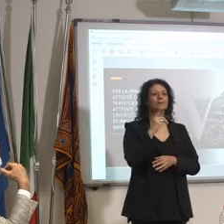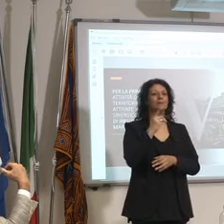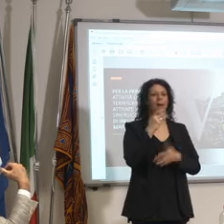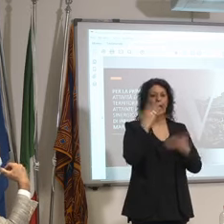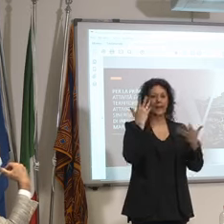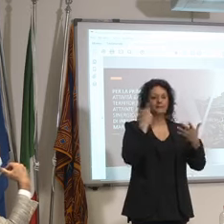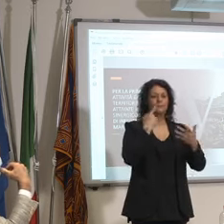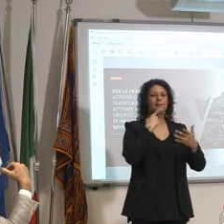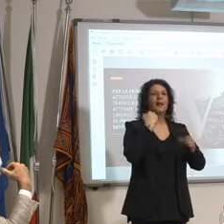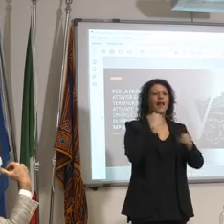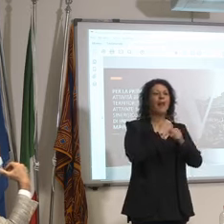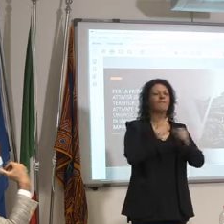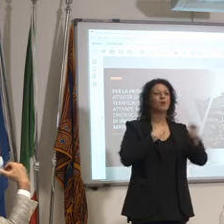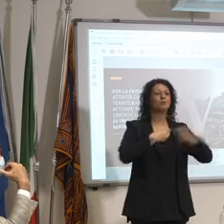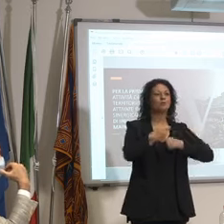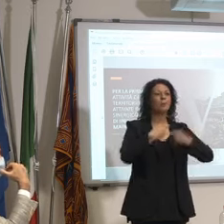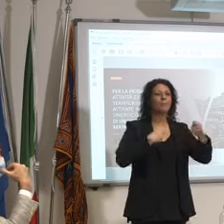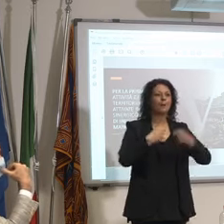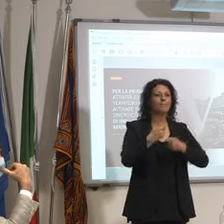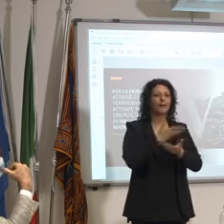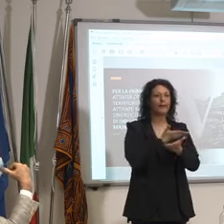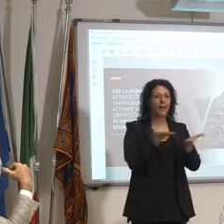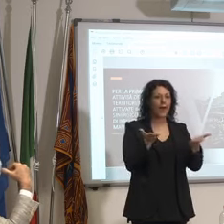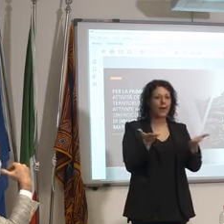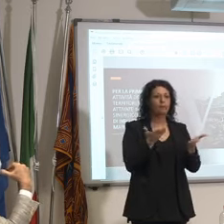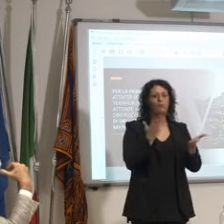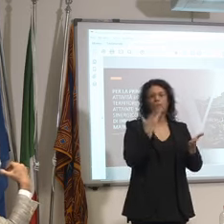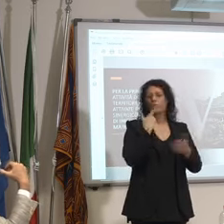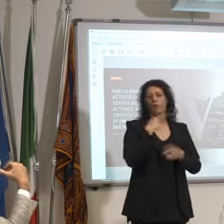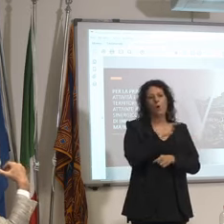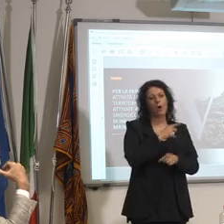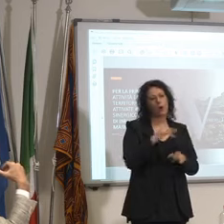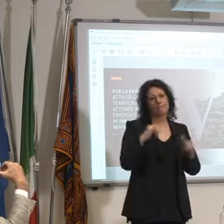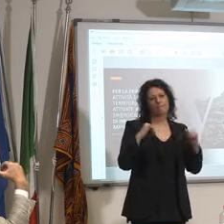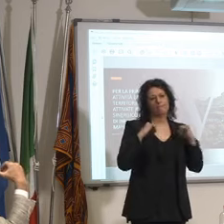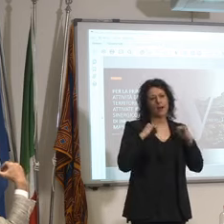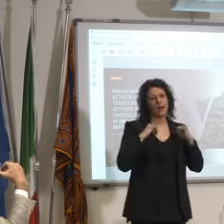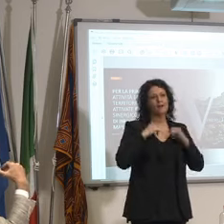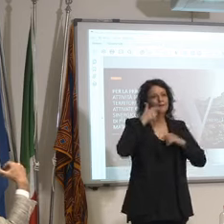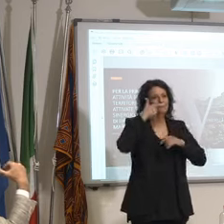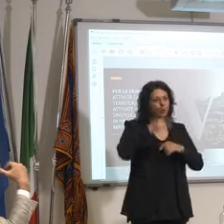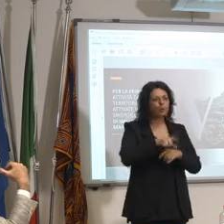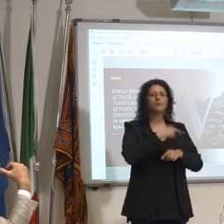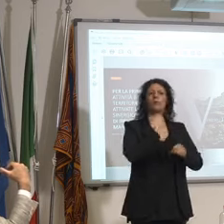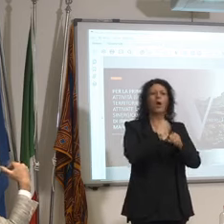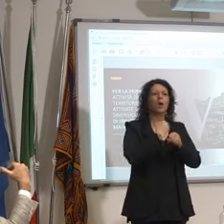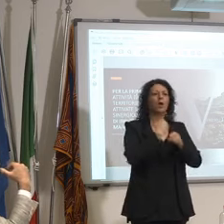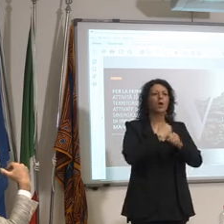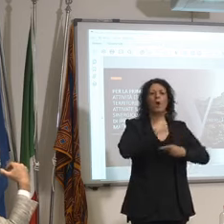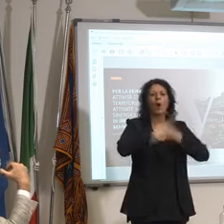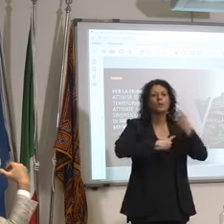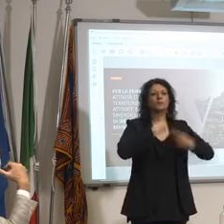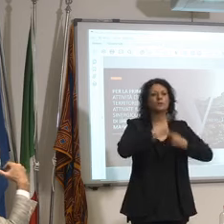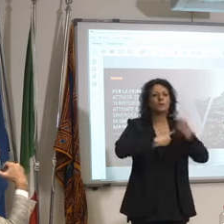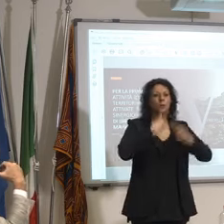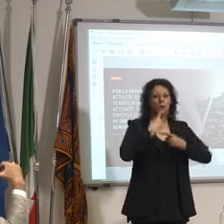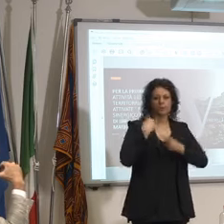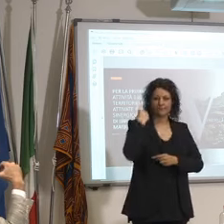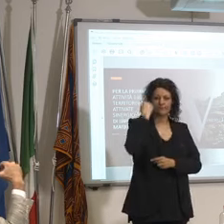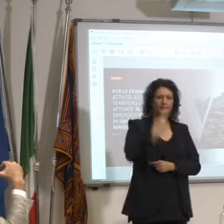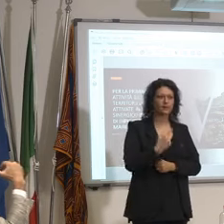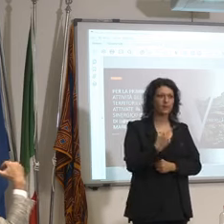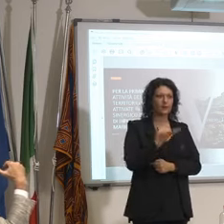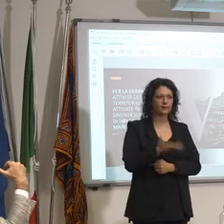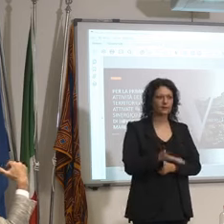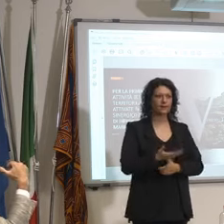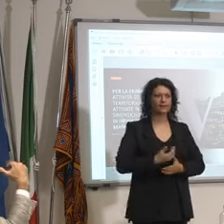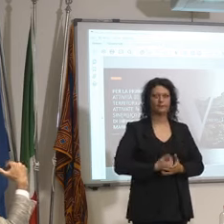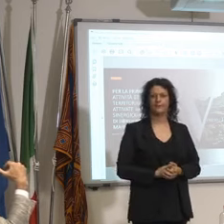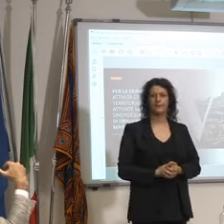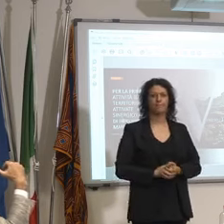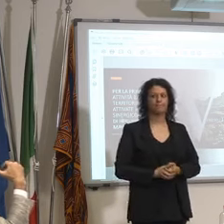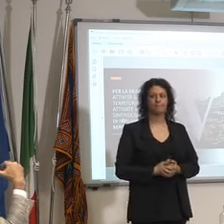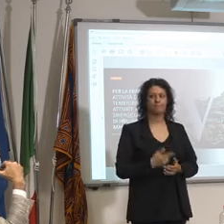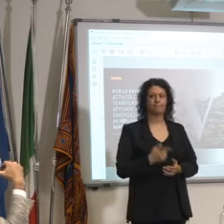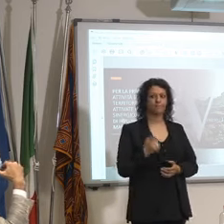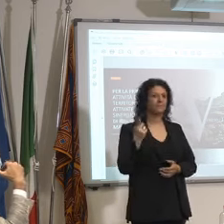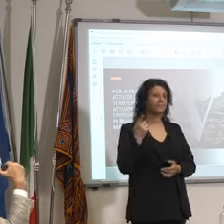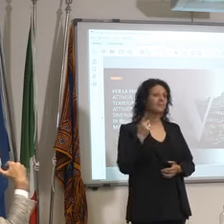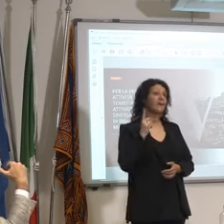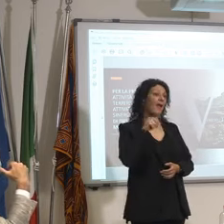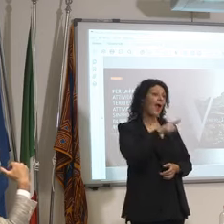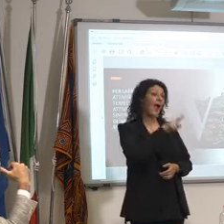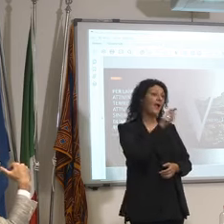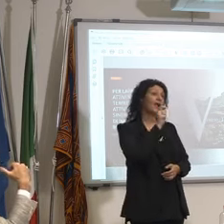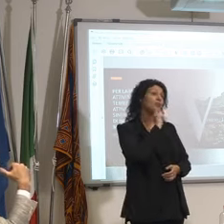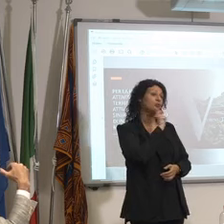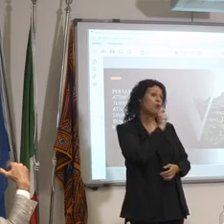messo a fare degli accordi tra l'altro noi abbiamo fatto anche da trade union da questo punto di vista delle catene anche giornalisti come?